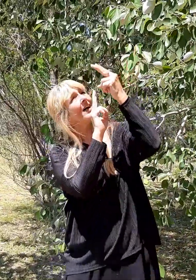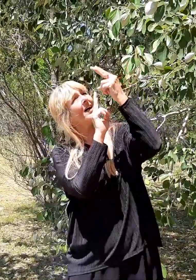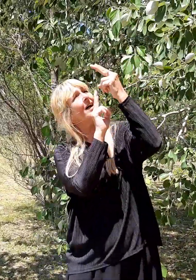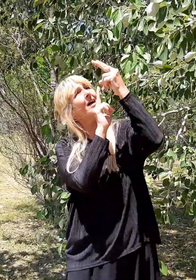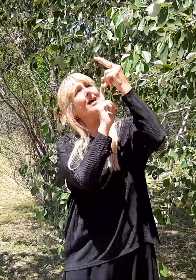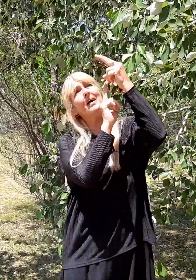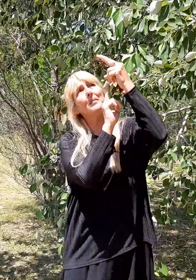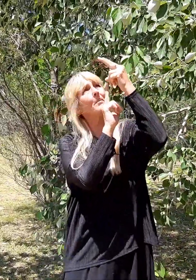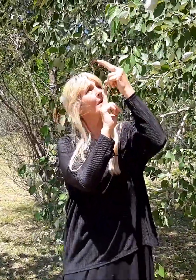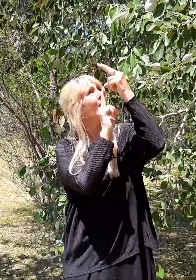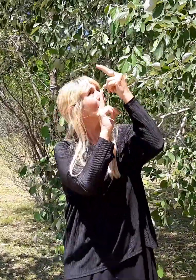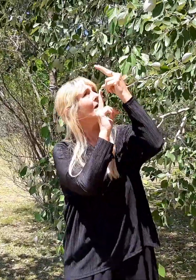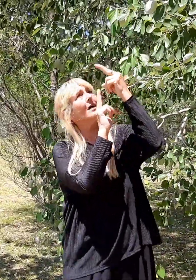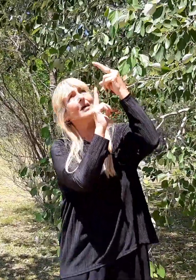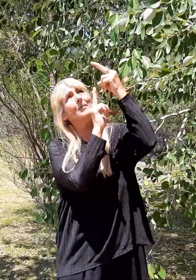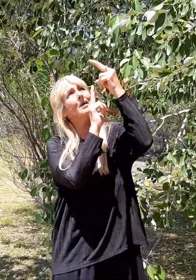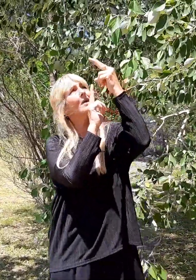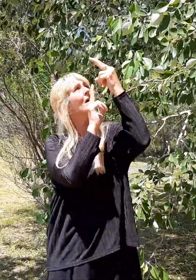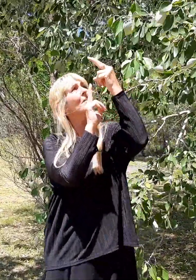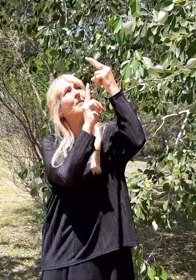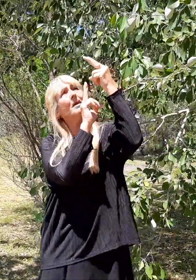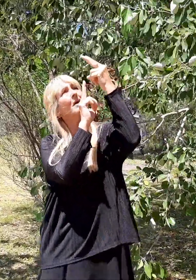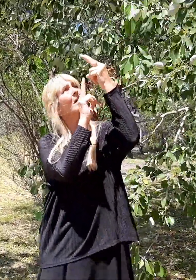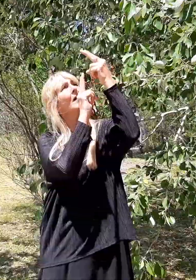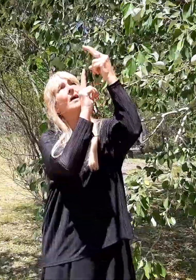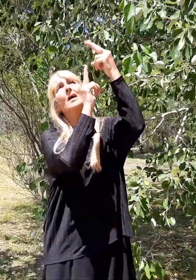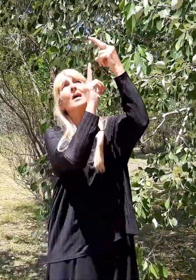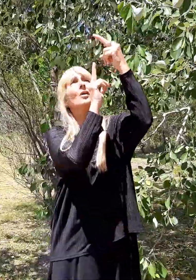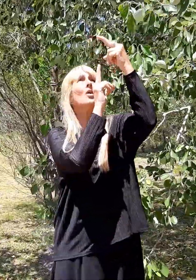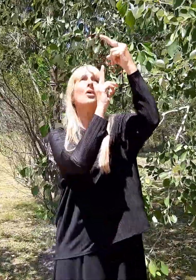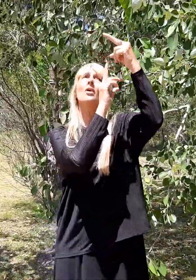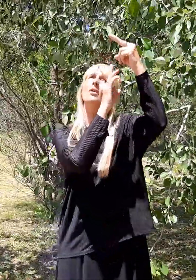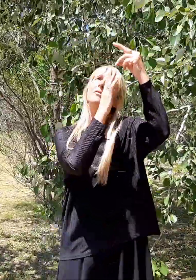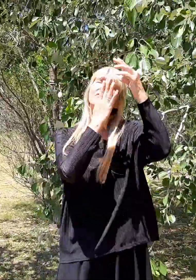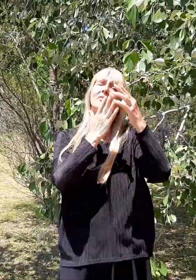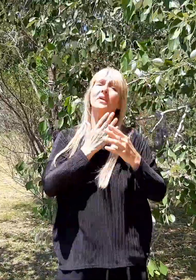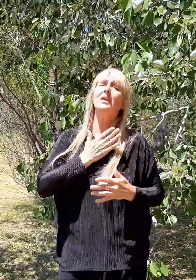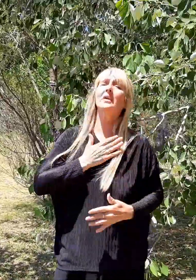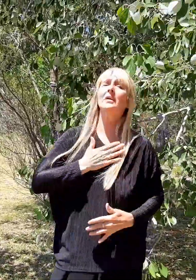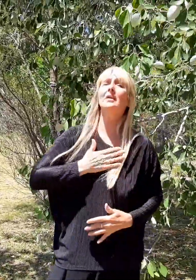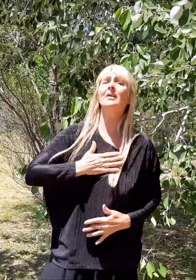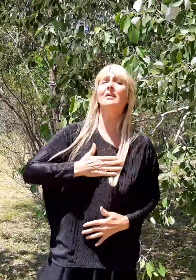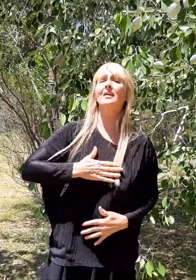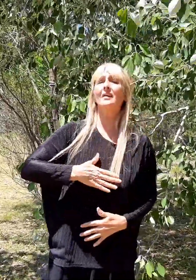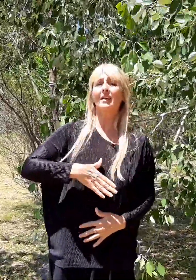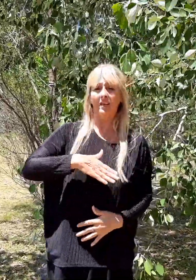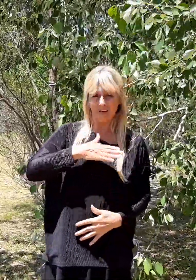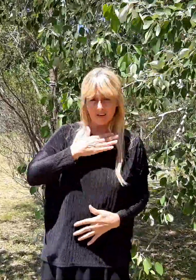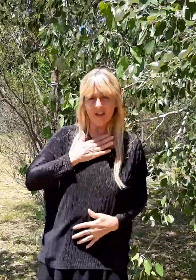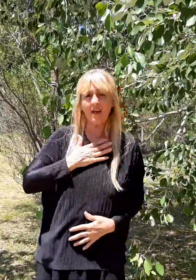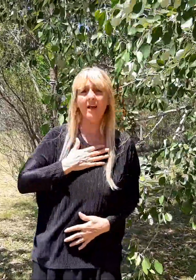Mírame, mírame, confía